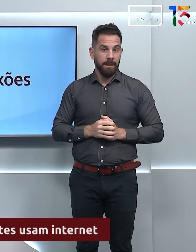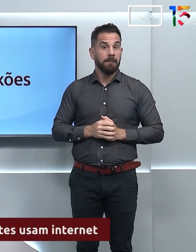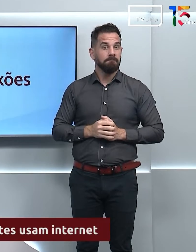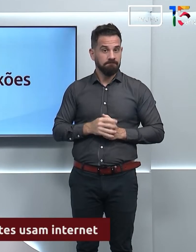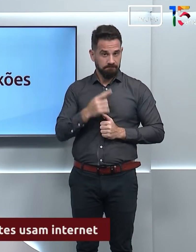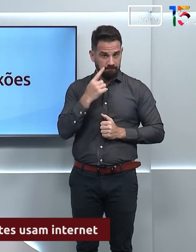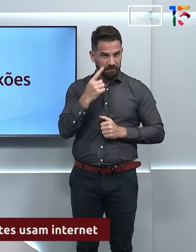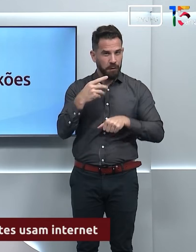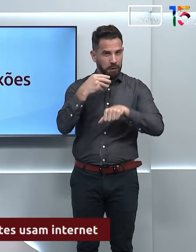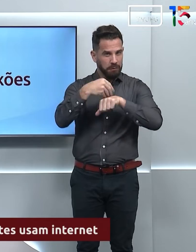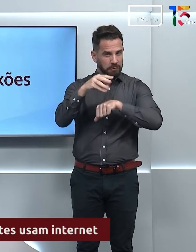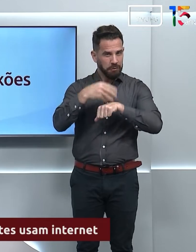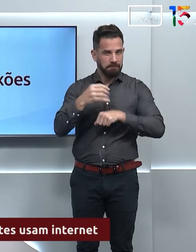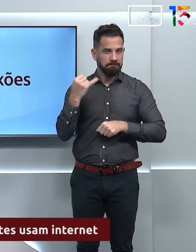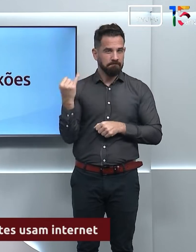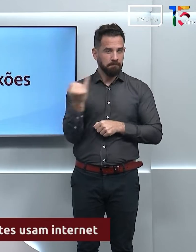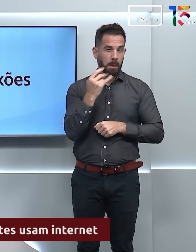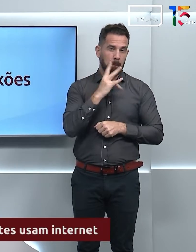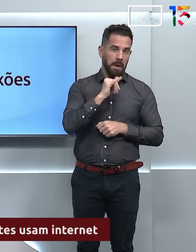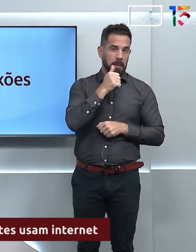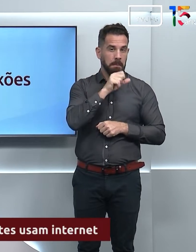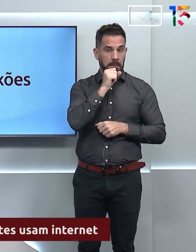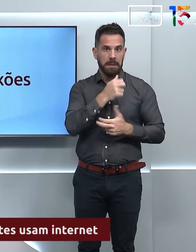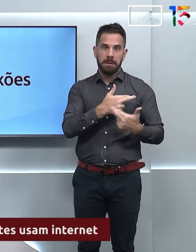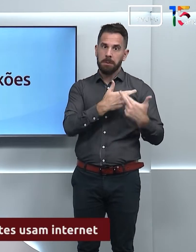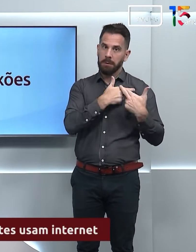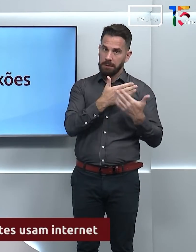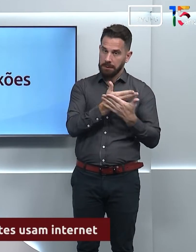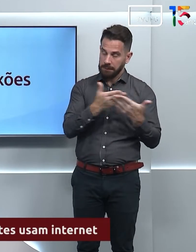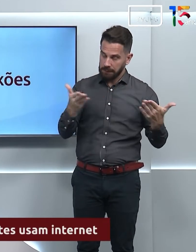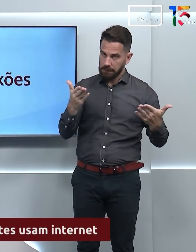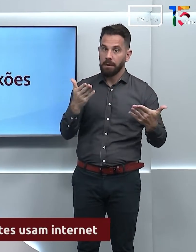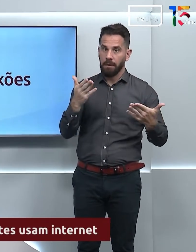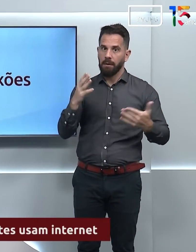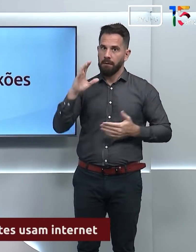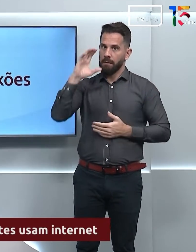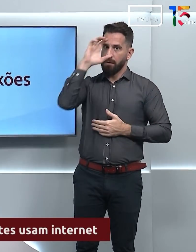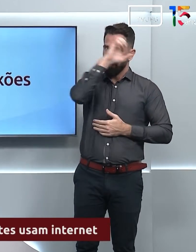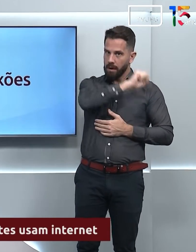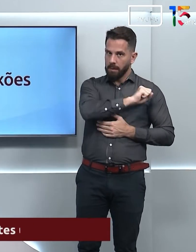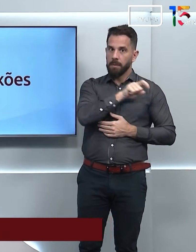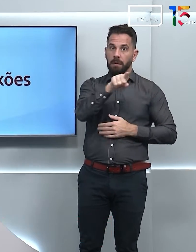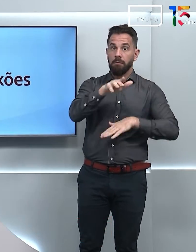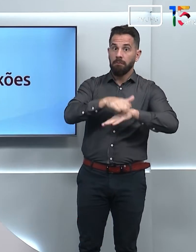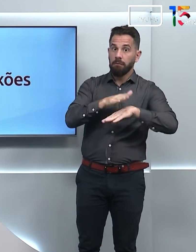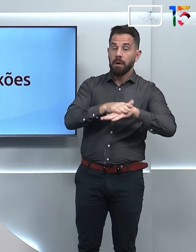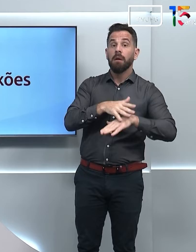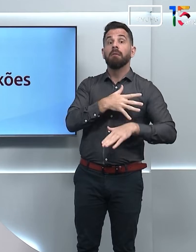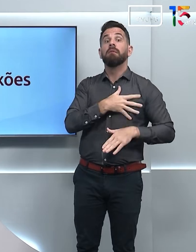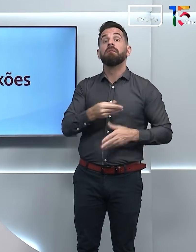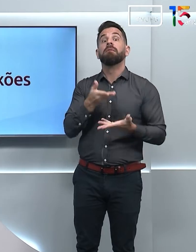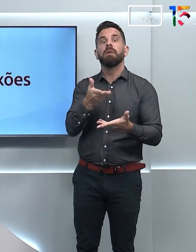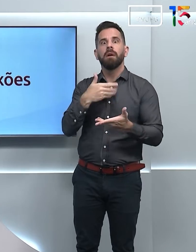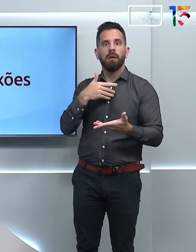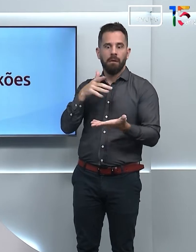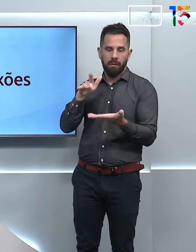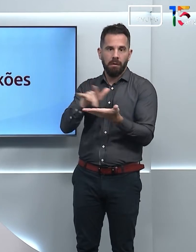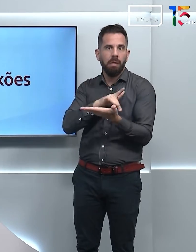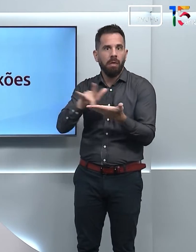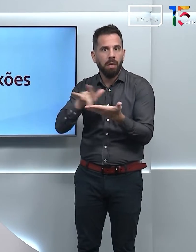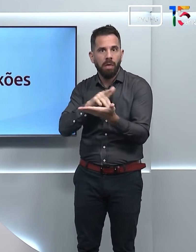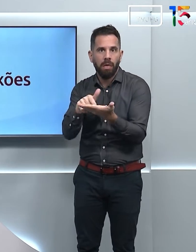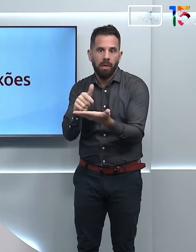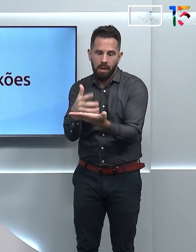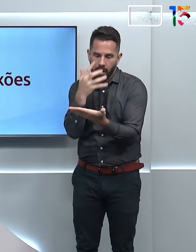Dicas importantes para pais, mães, responsáveis. Então, fica ligado aí com o quanto o seu filho fica de frente, seus filhos